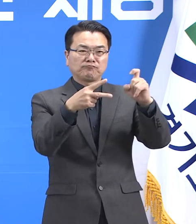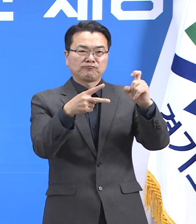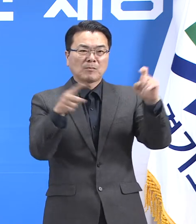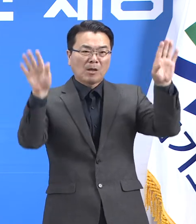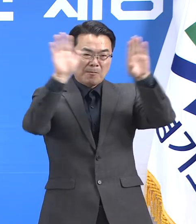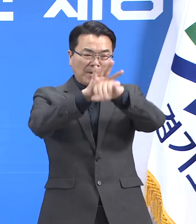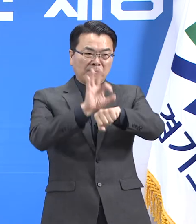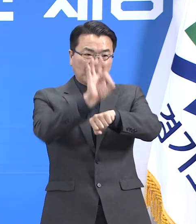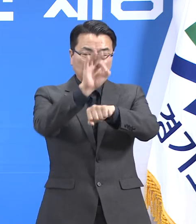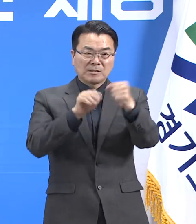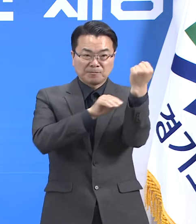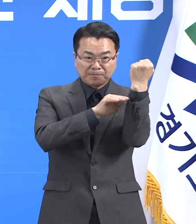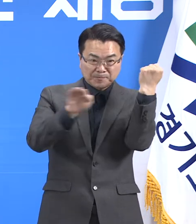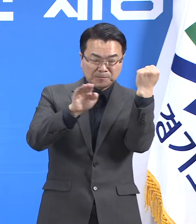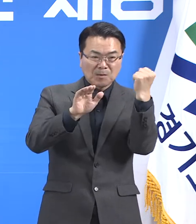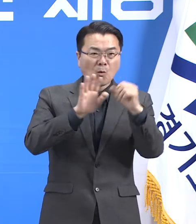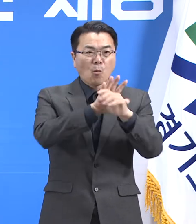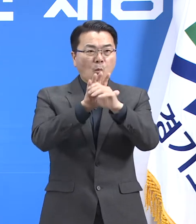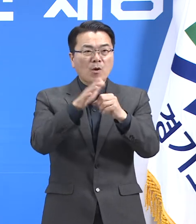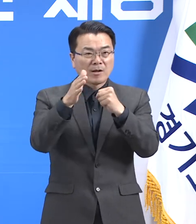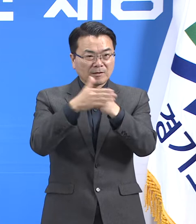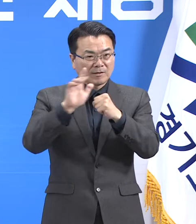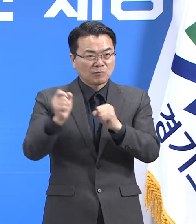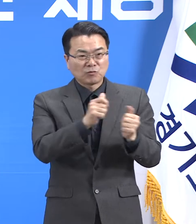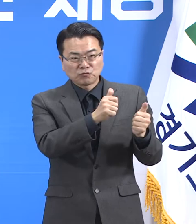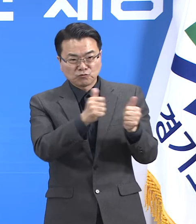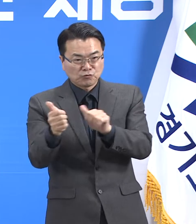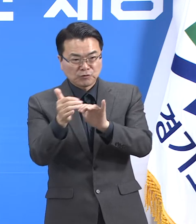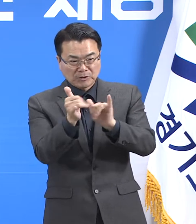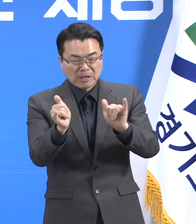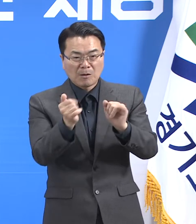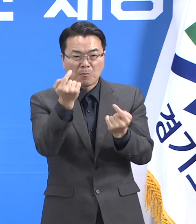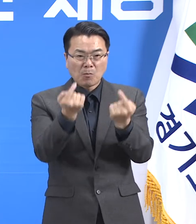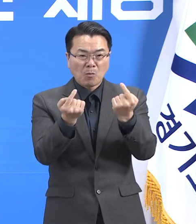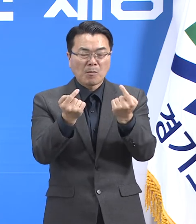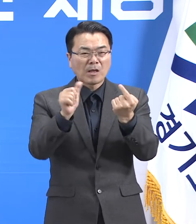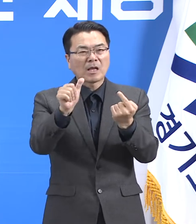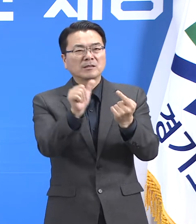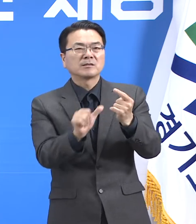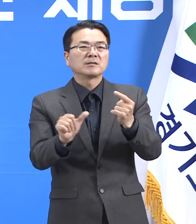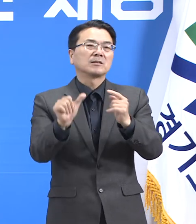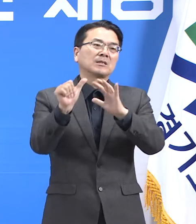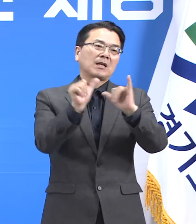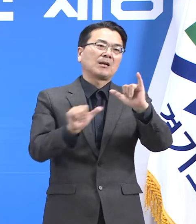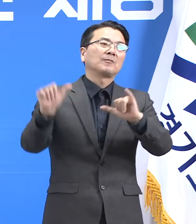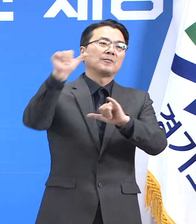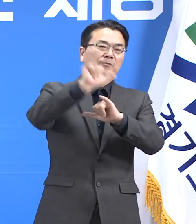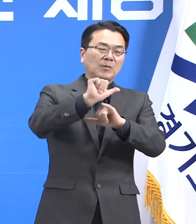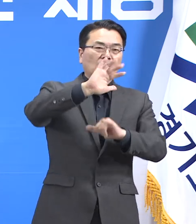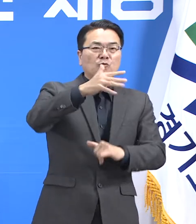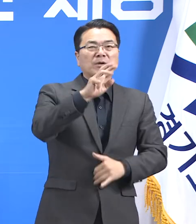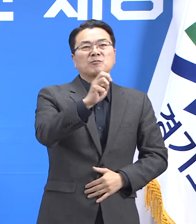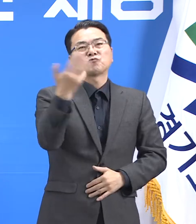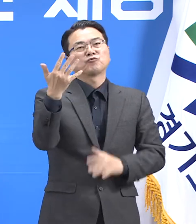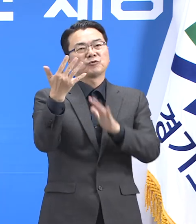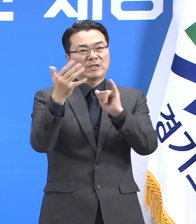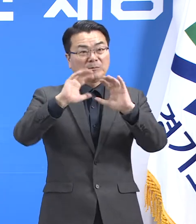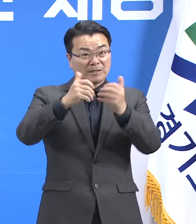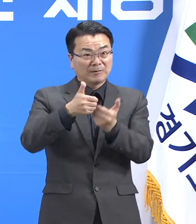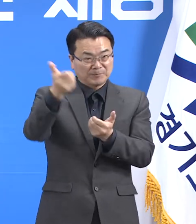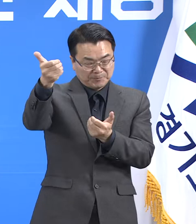기준 경기도 코로나로 인한 사망자 수는 전일 오전 0시 대비 5명 증가한 939명입니다.